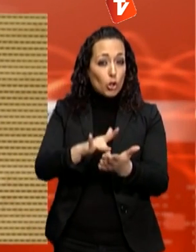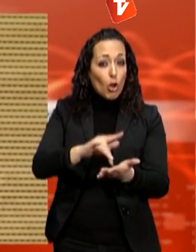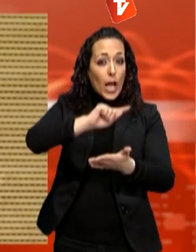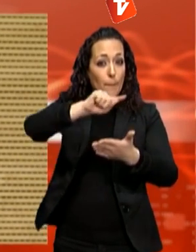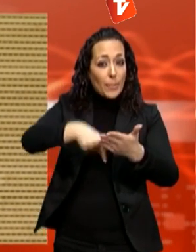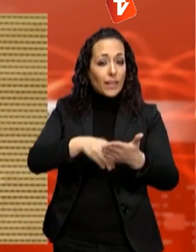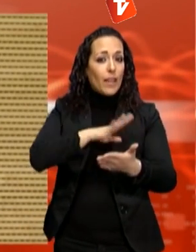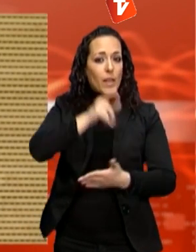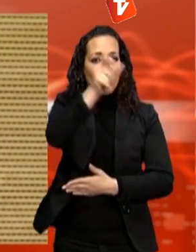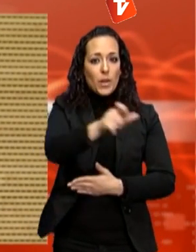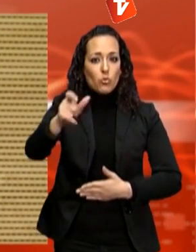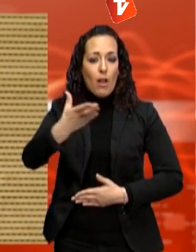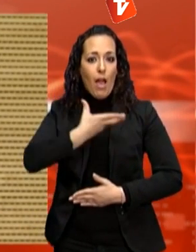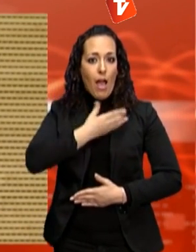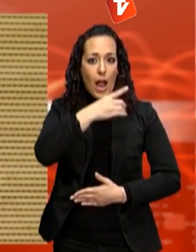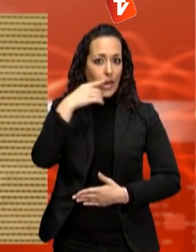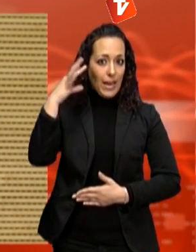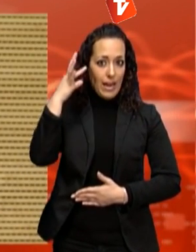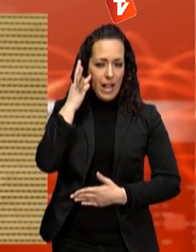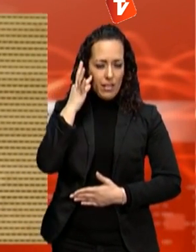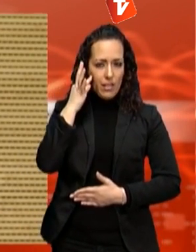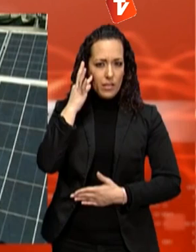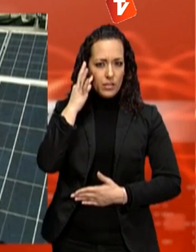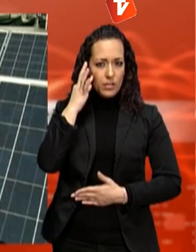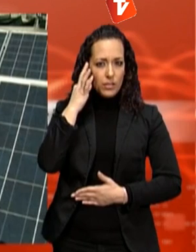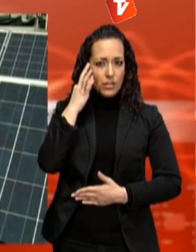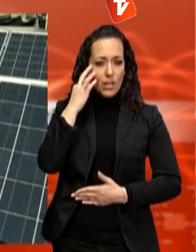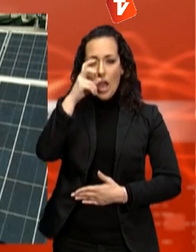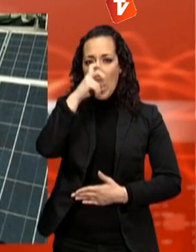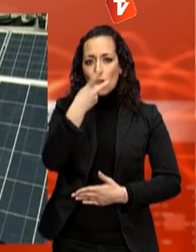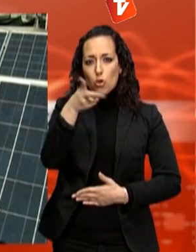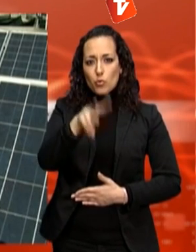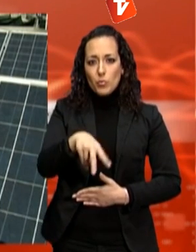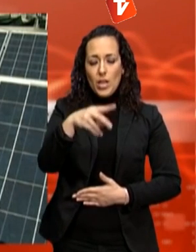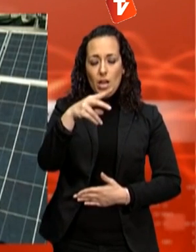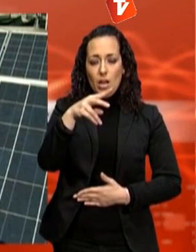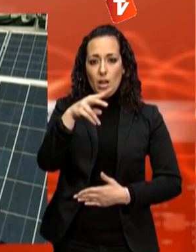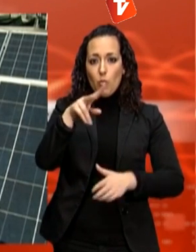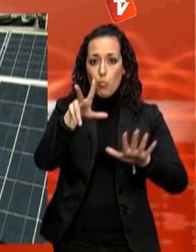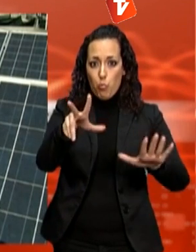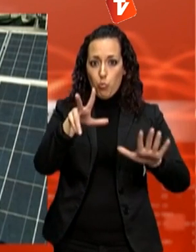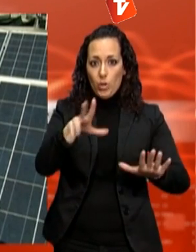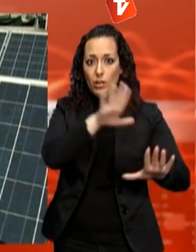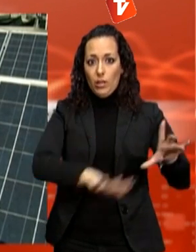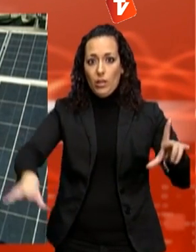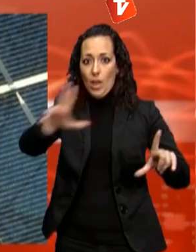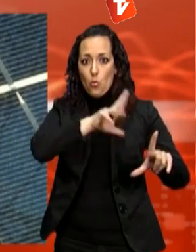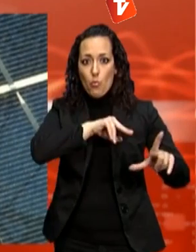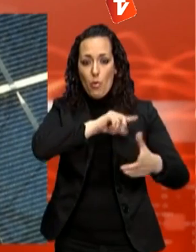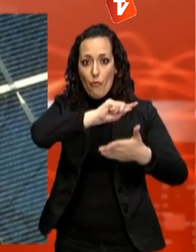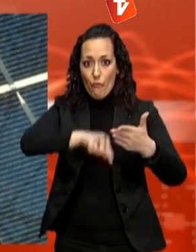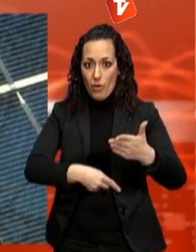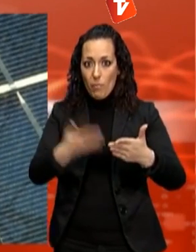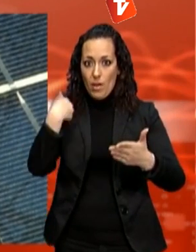alcaldesses a nivell europeu l'any 2008. Aquest any l'objectiu del pla és consolidar els resultats aconseguits el 2012